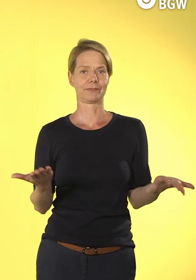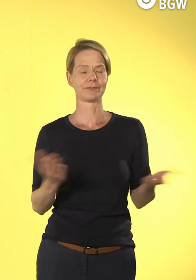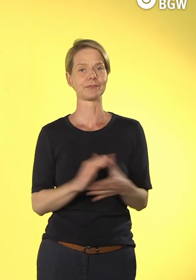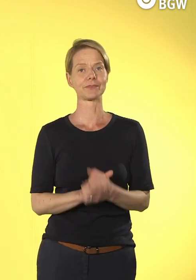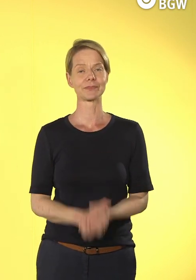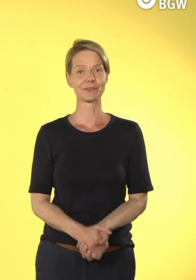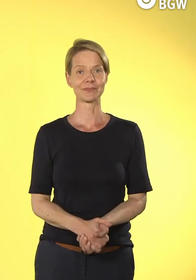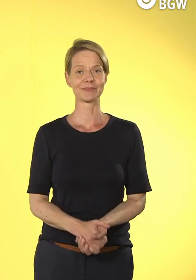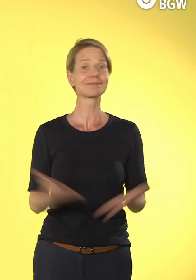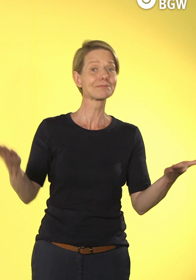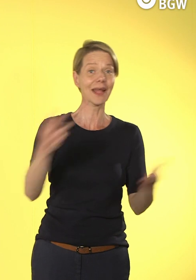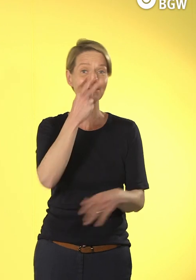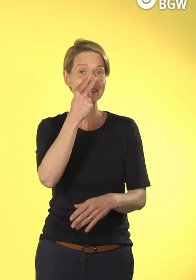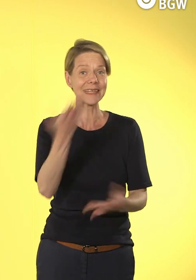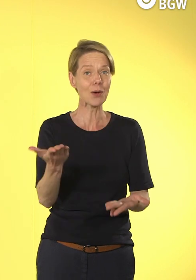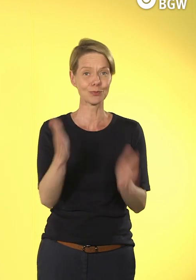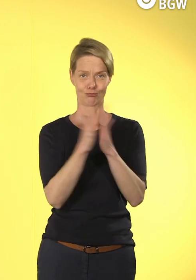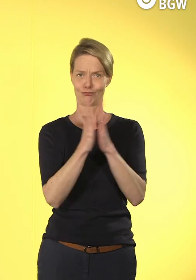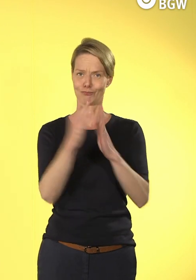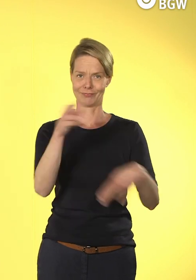Wie sieht es da bei Ihnen aus?